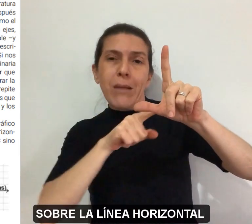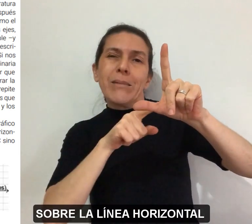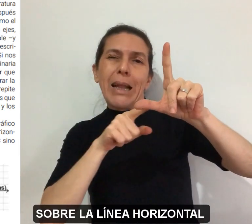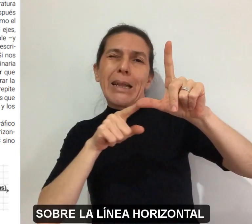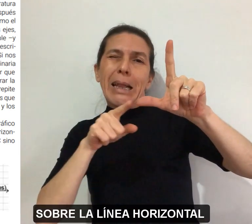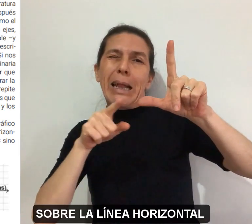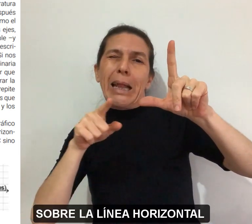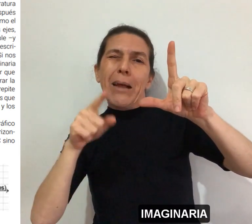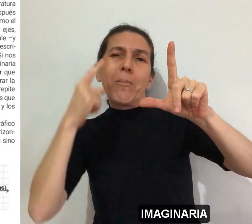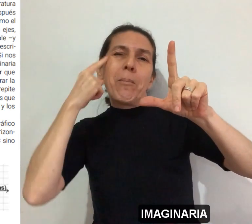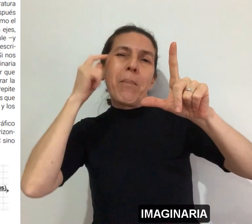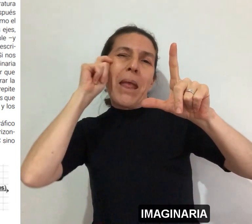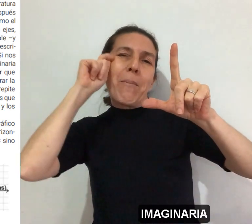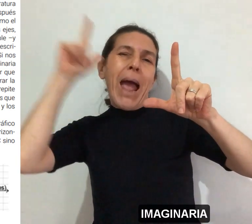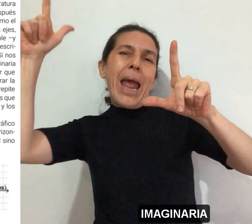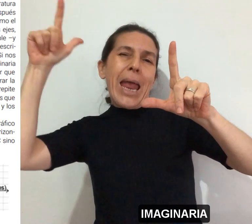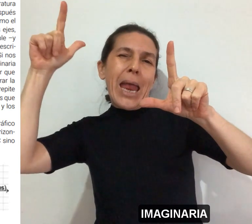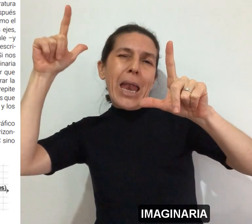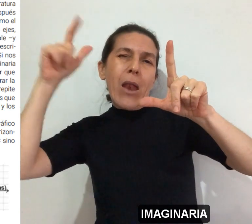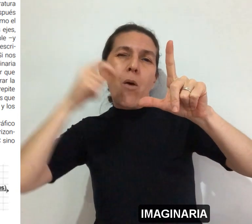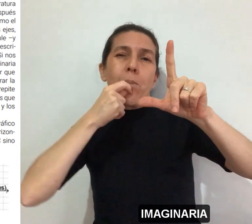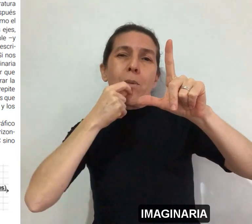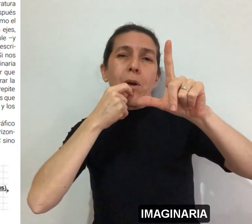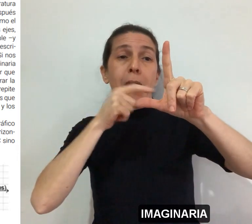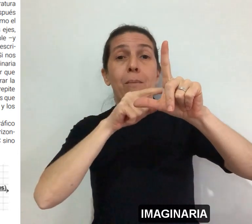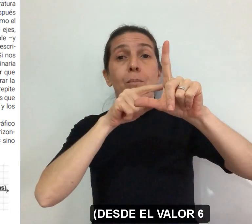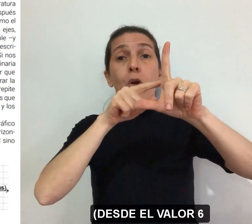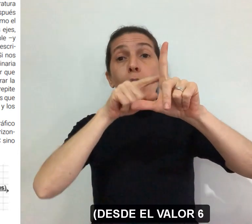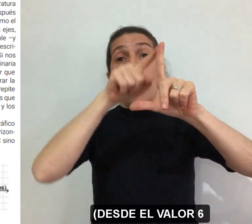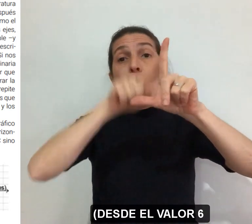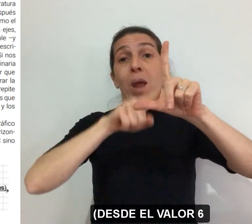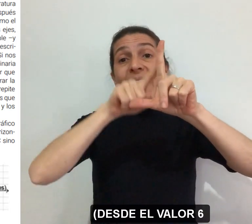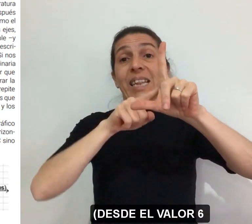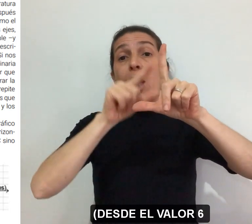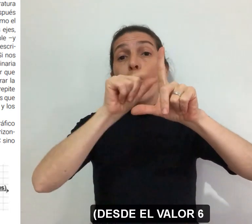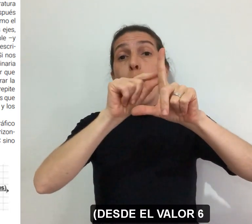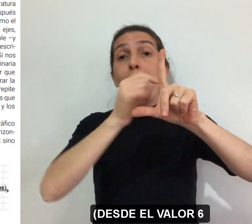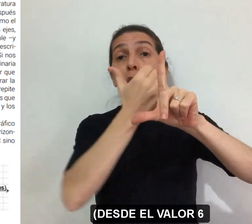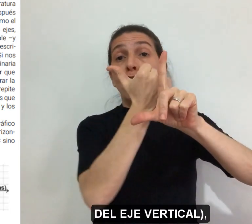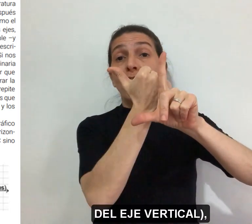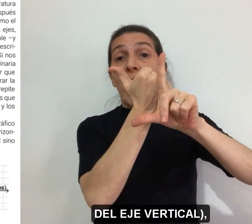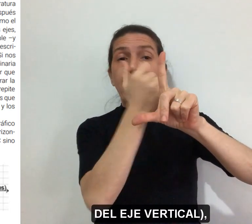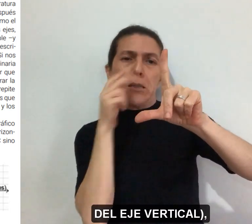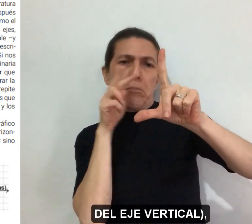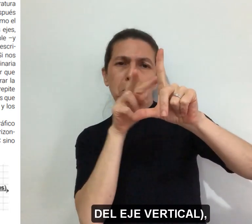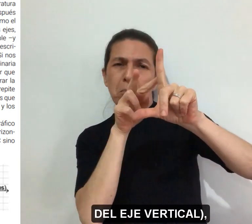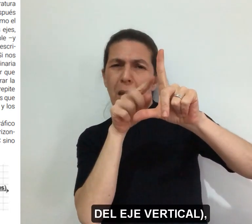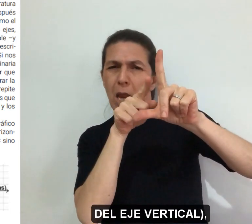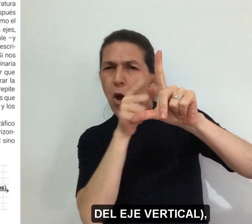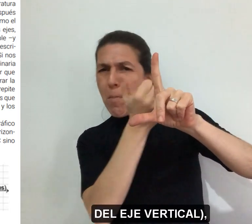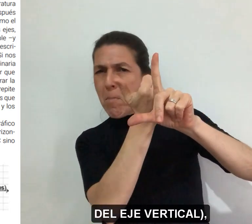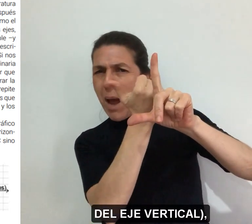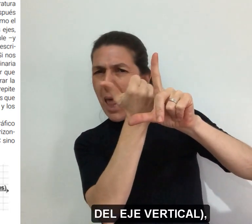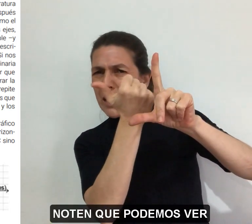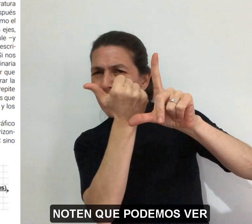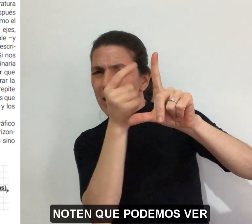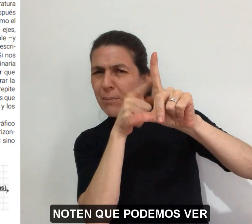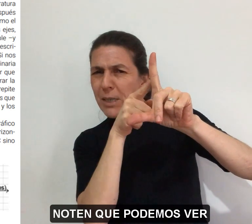horizontal imaginaria, desde el valor 6 del eje vertical,